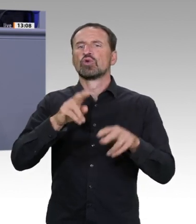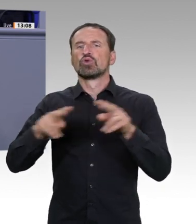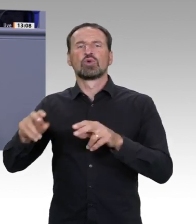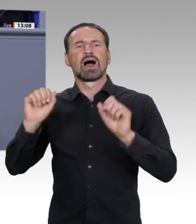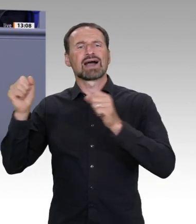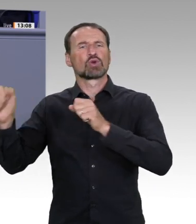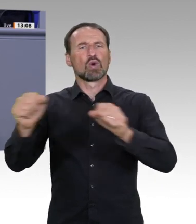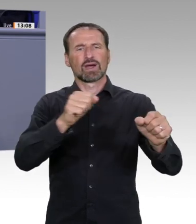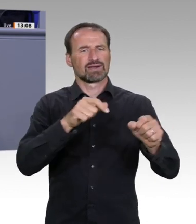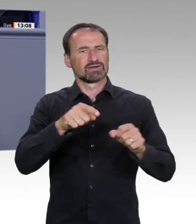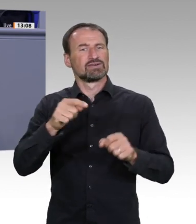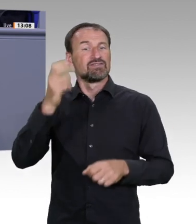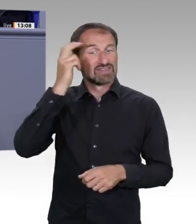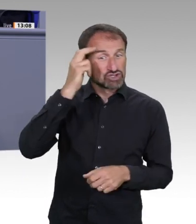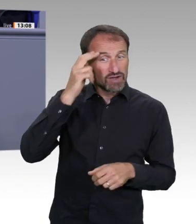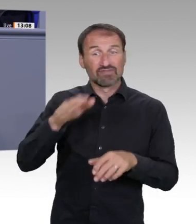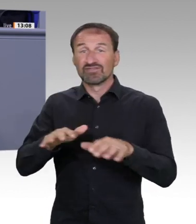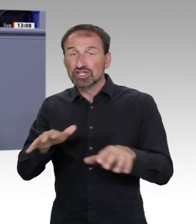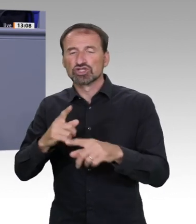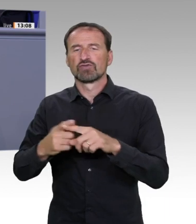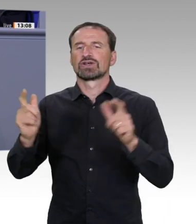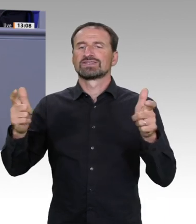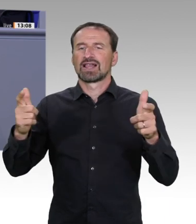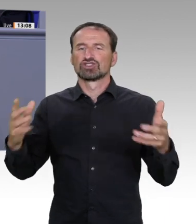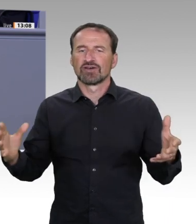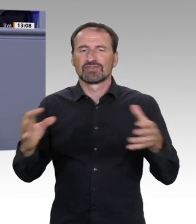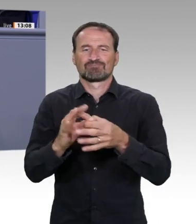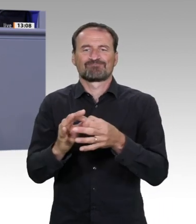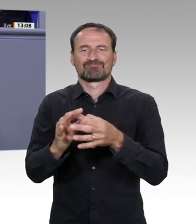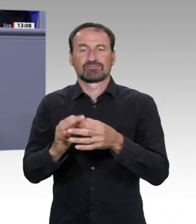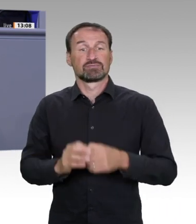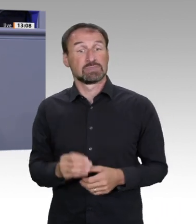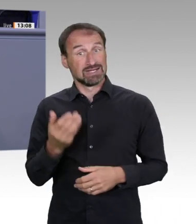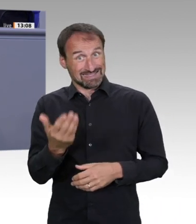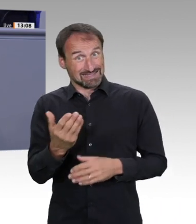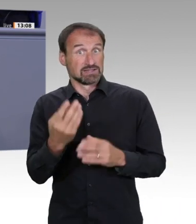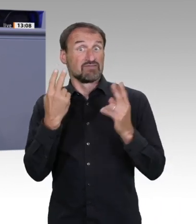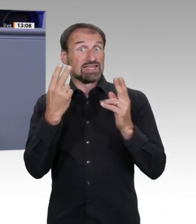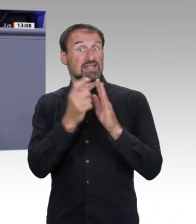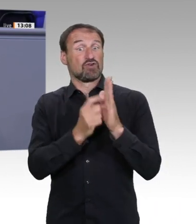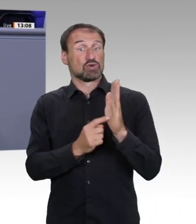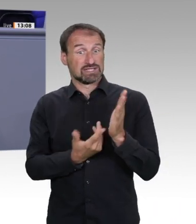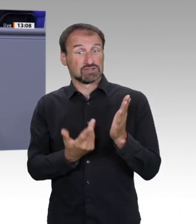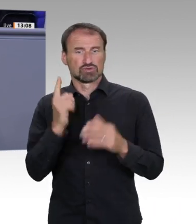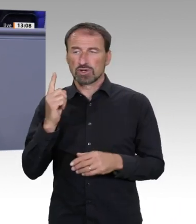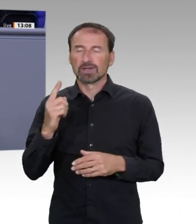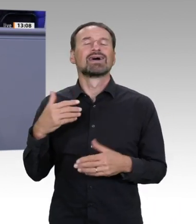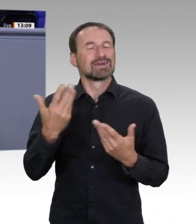Diese Schnittstelle wird in Forschungsprojekten bislang zu wenig systematisch gefördert. Die Digitalisierung hat viel Potenzial,